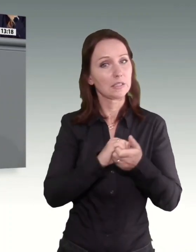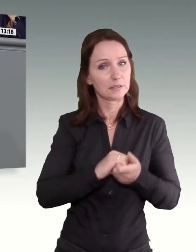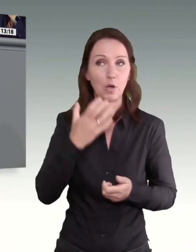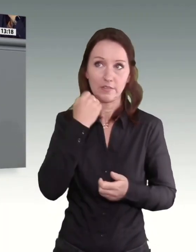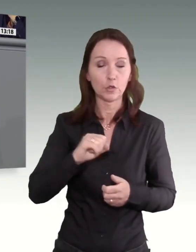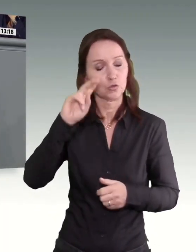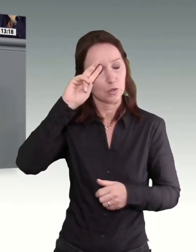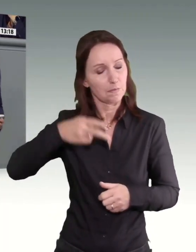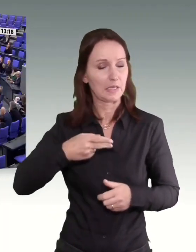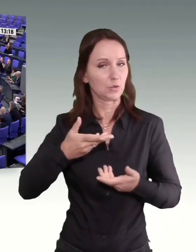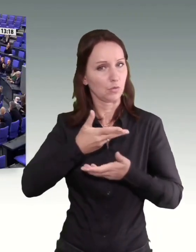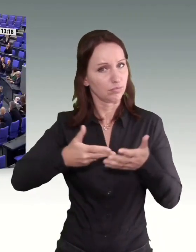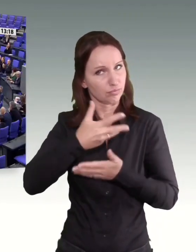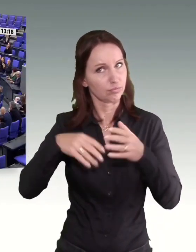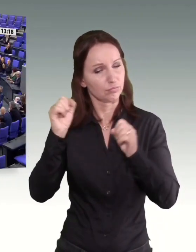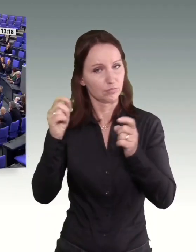erreichen.